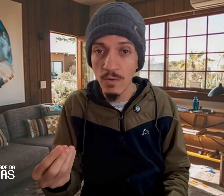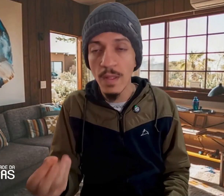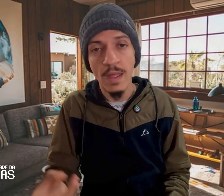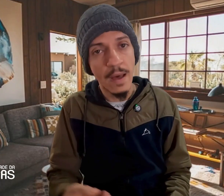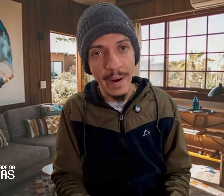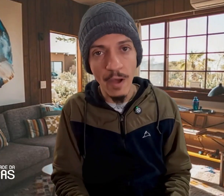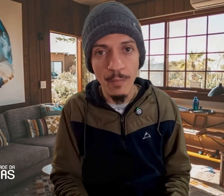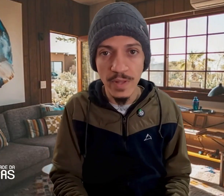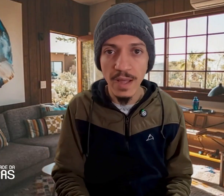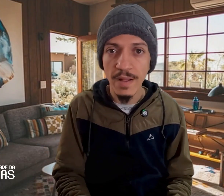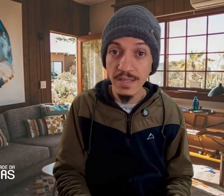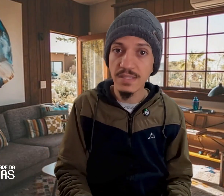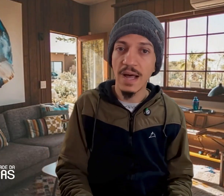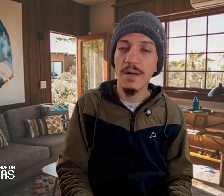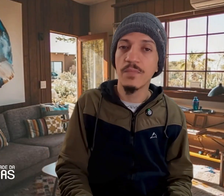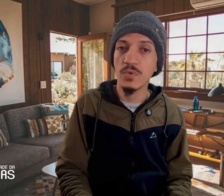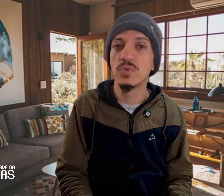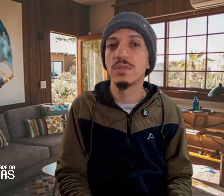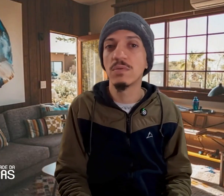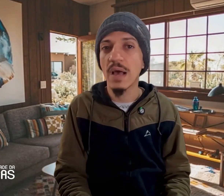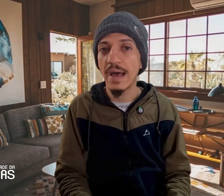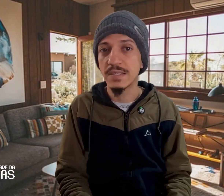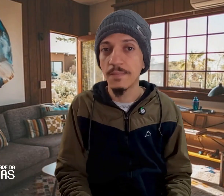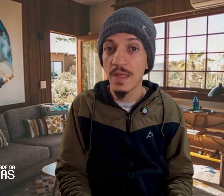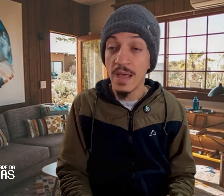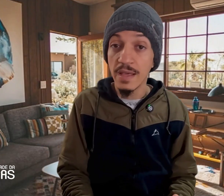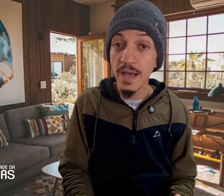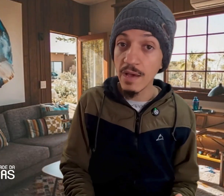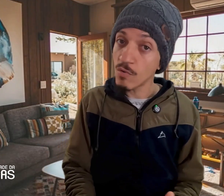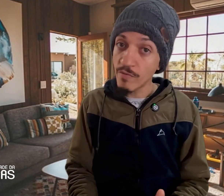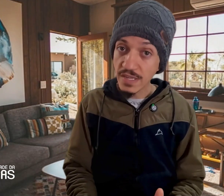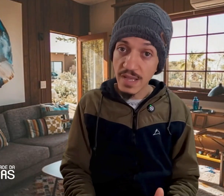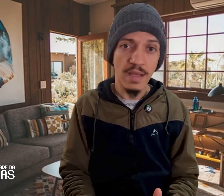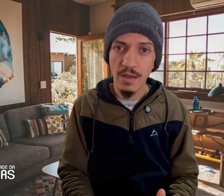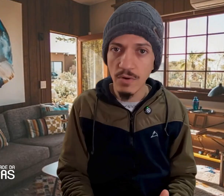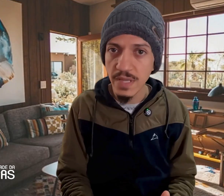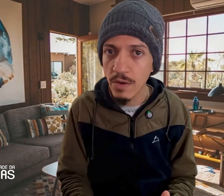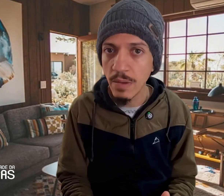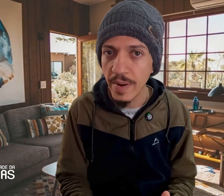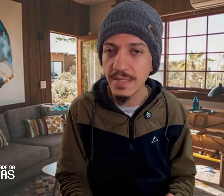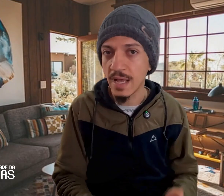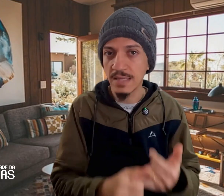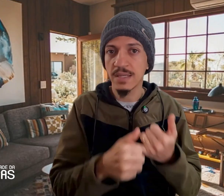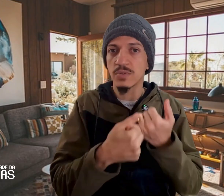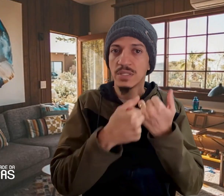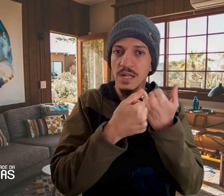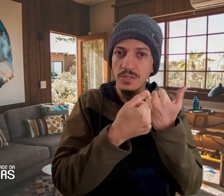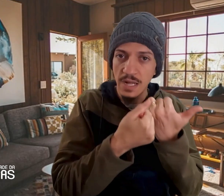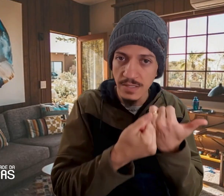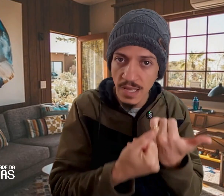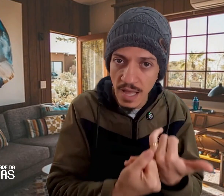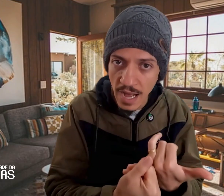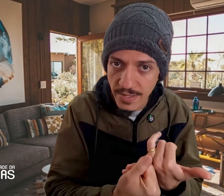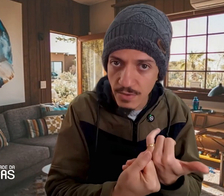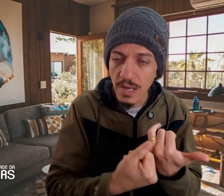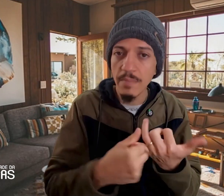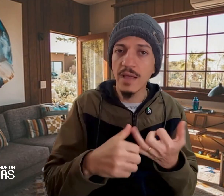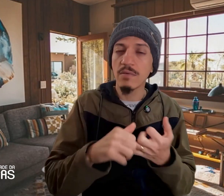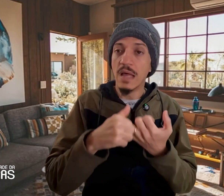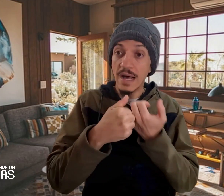para eu poder estar nos dois lugares. E aí eu conversei, negociei com a empresa, as questões relacionadas a deslocamento, as